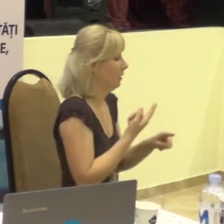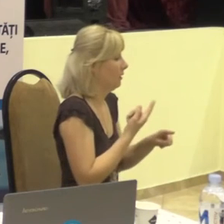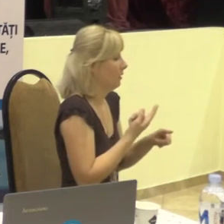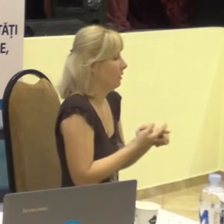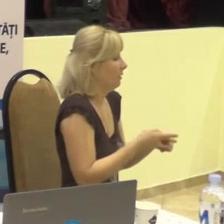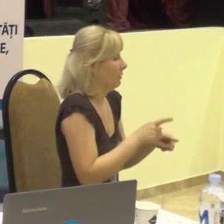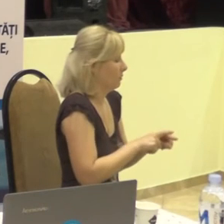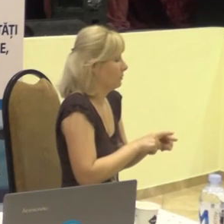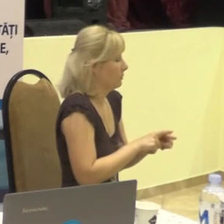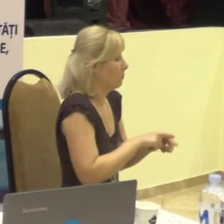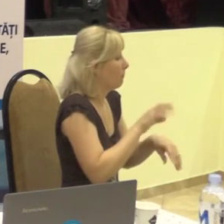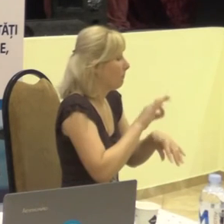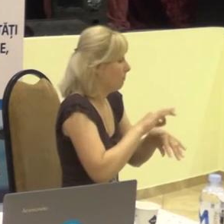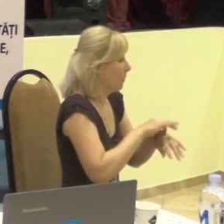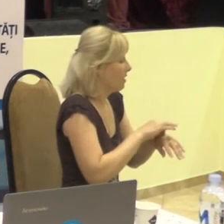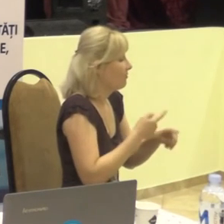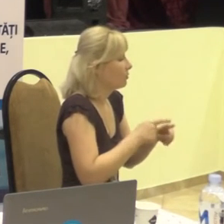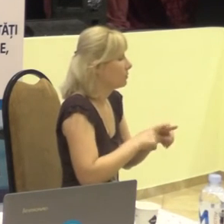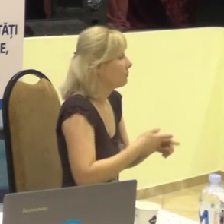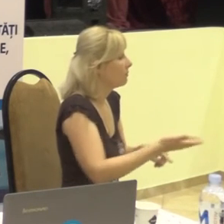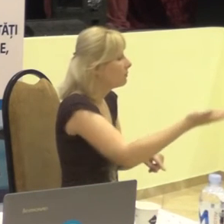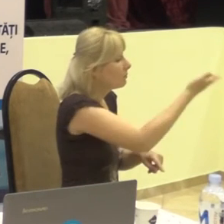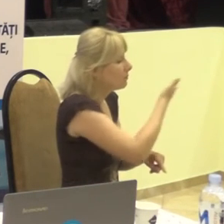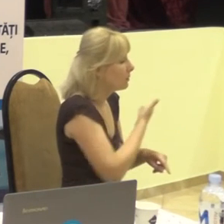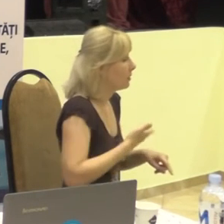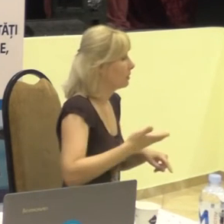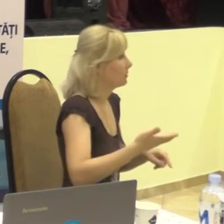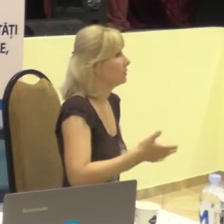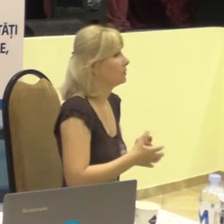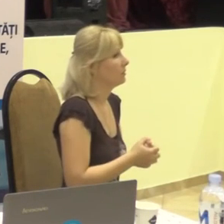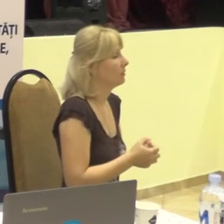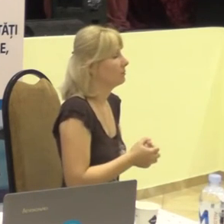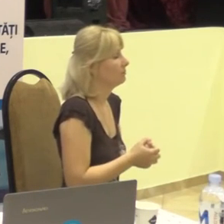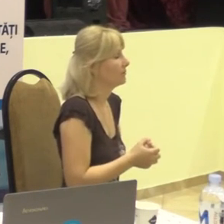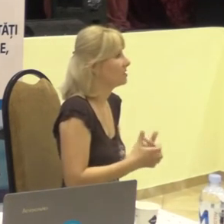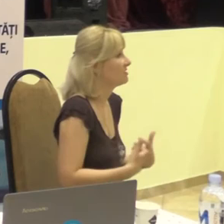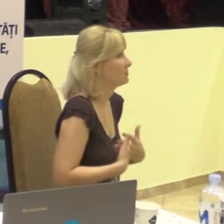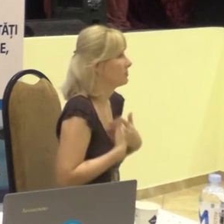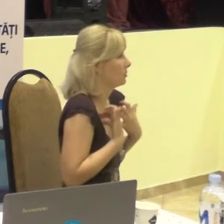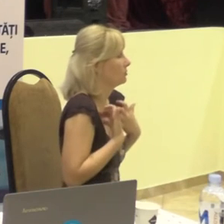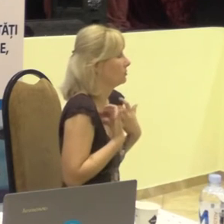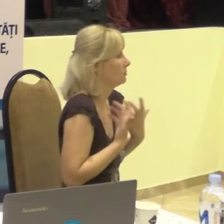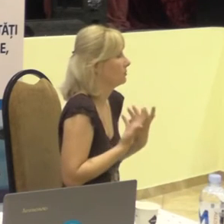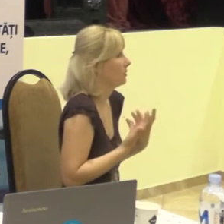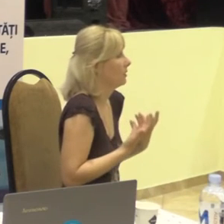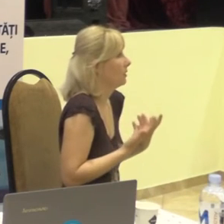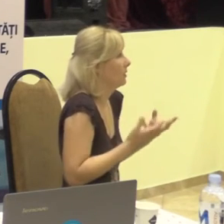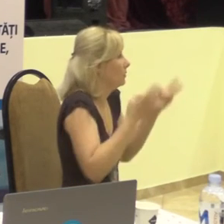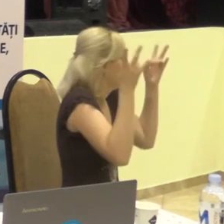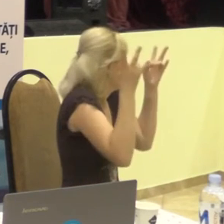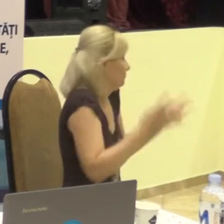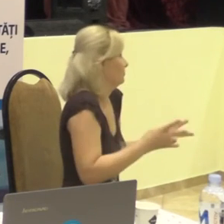a fost pentru noi un calvar, un dezastru.